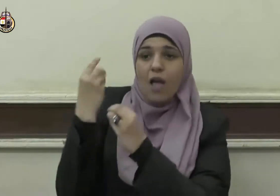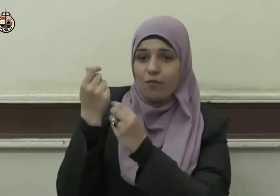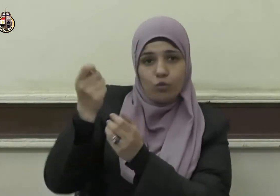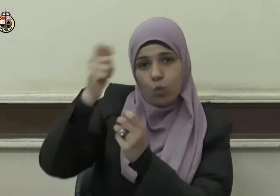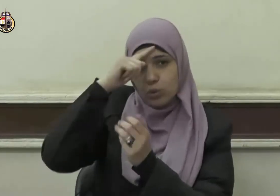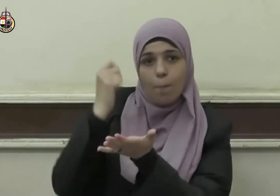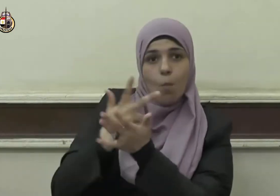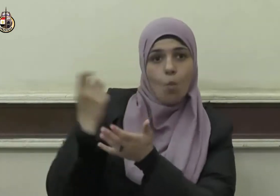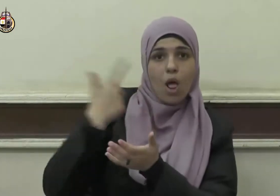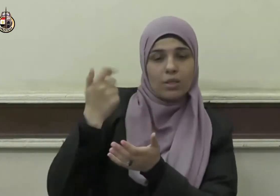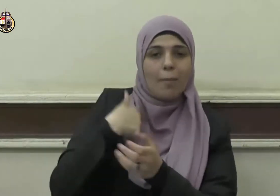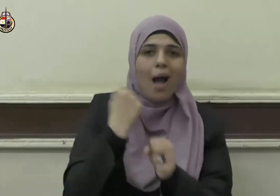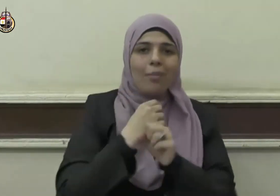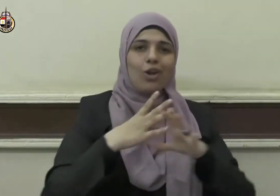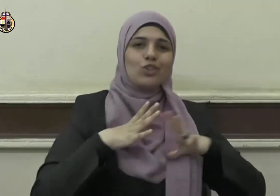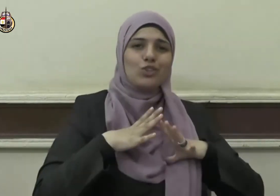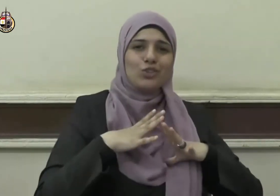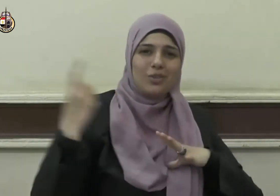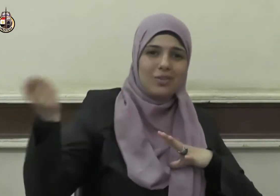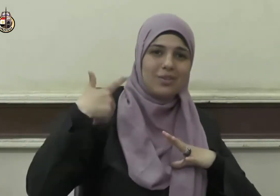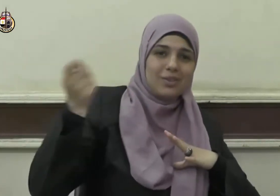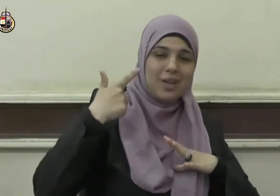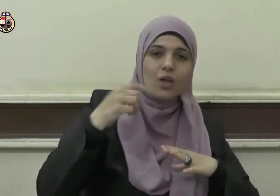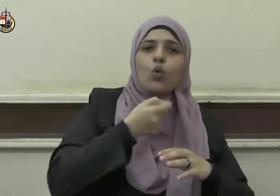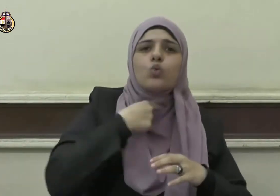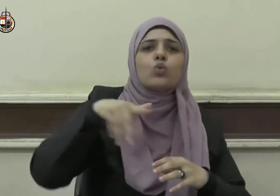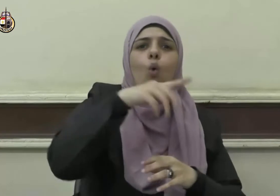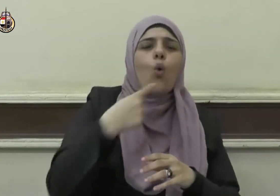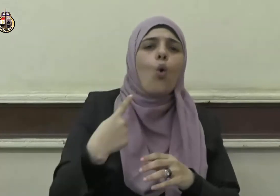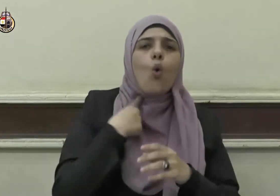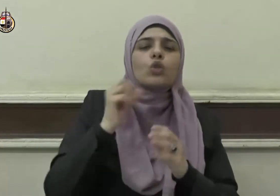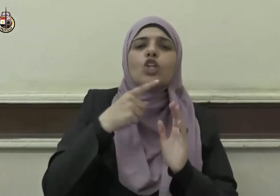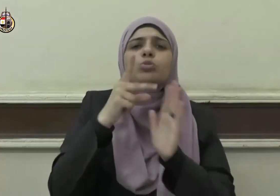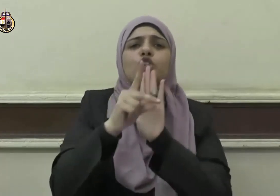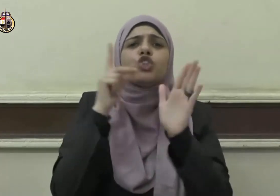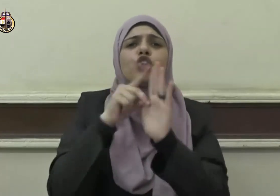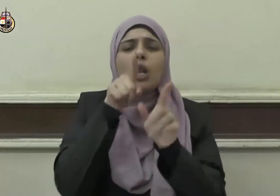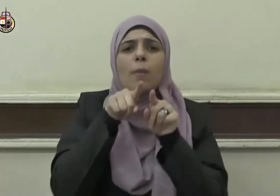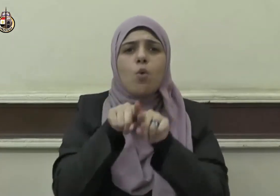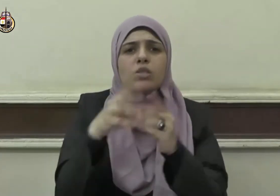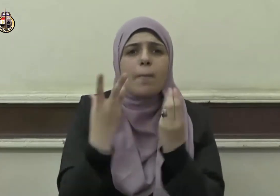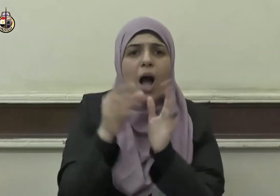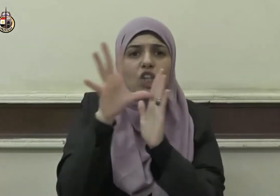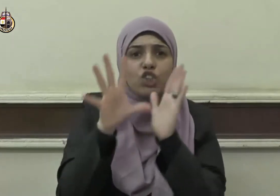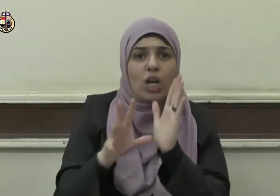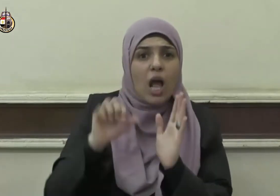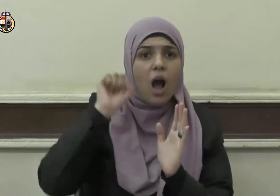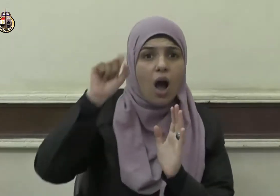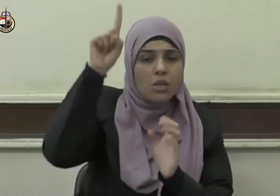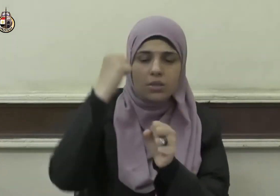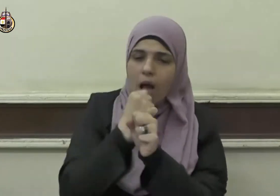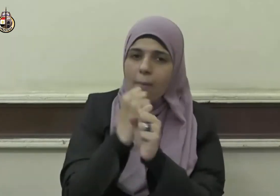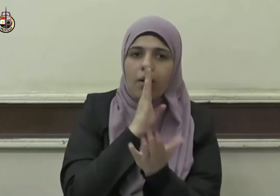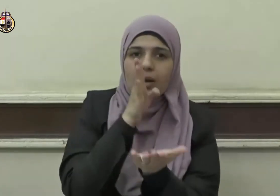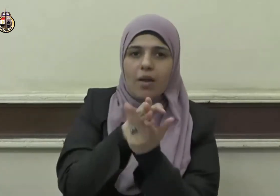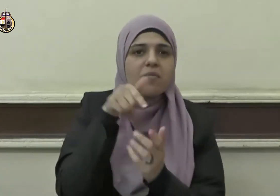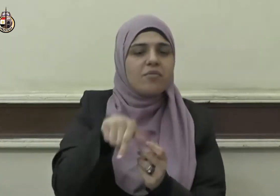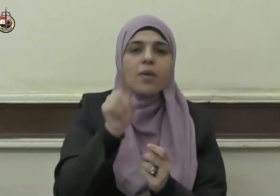عمل أو أخل بالعقد والعهد والشروط التي يُطلبها العمل سواء أكان